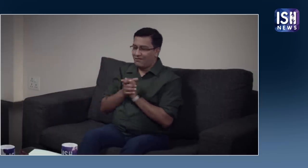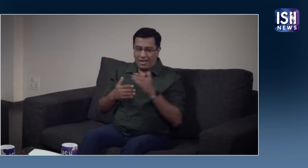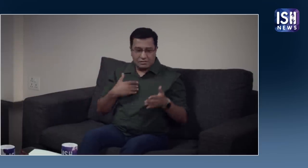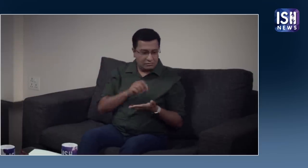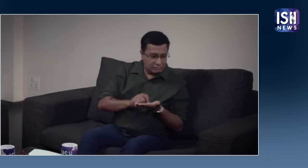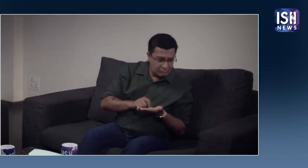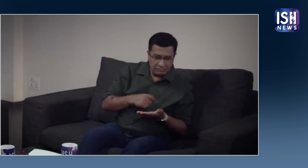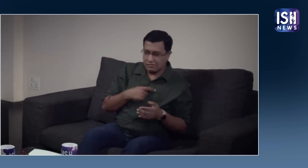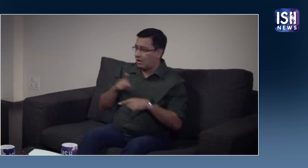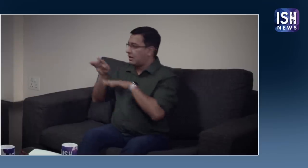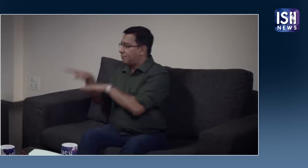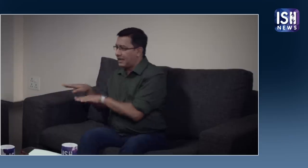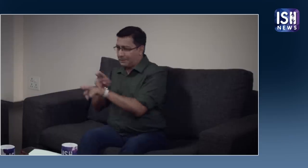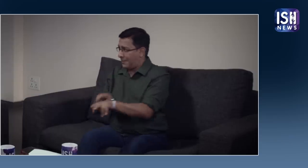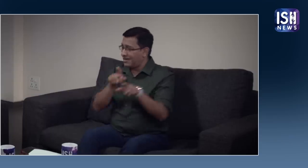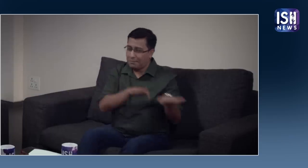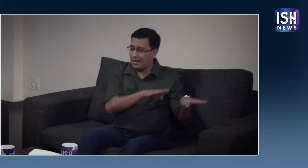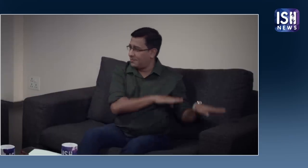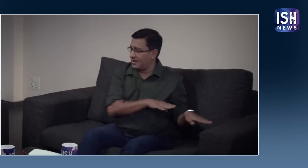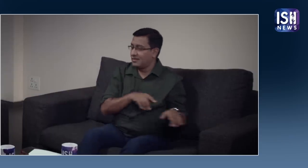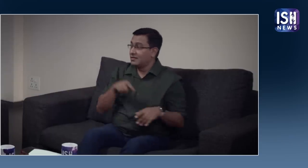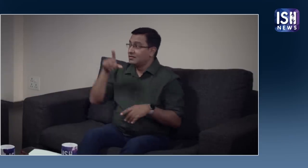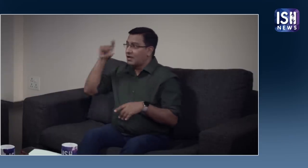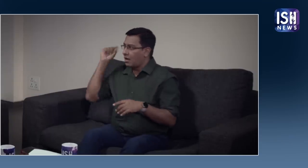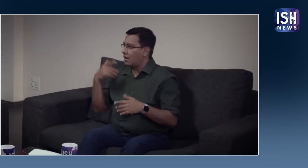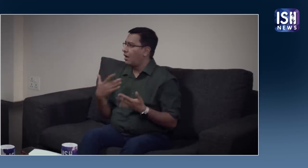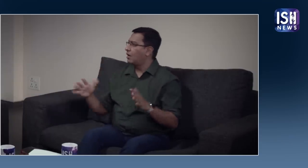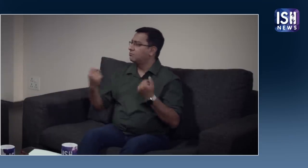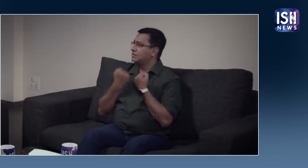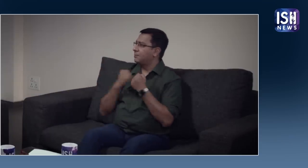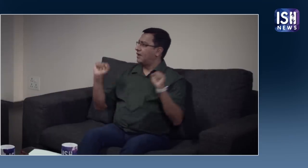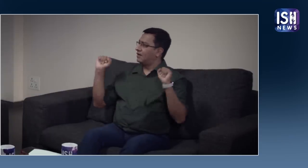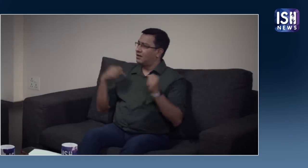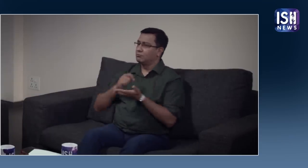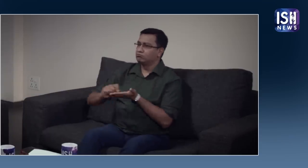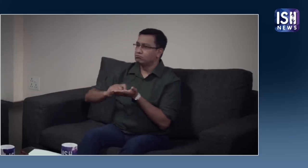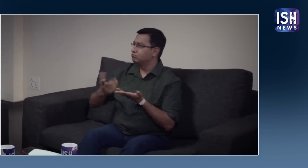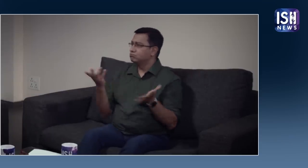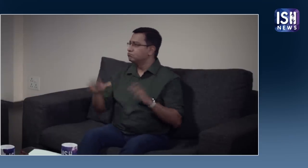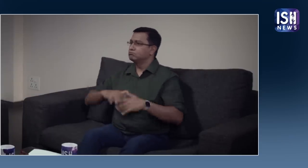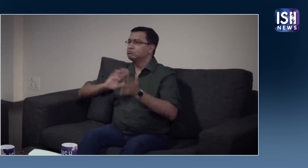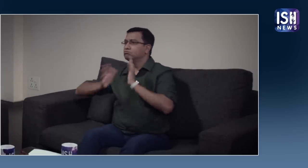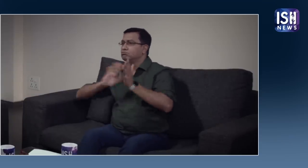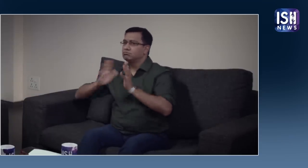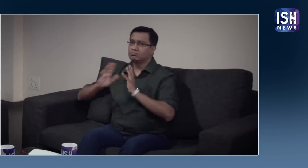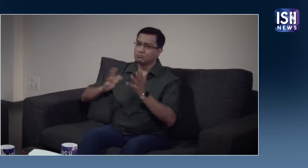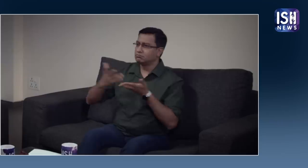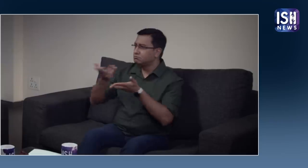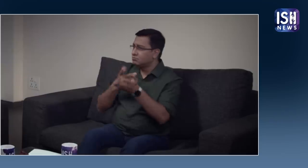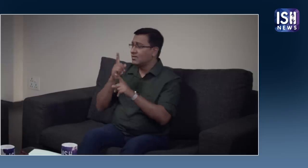दोस्तों से पूछना पड़ता था या मुझे हमेशा किसी पर निलभर रहना पड़ता था गैलोडेट में मैं सतंत था मुझे समबाद करने के लिए कभी लिखना नहीं पड़ा मैं सिफ साइन कर देता